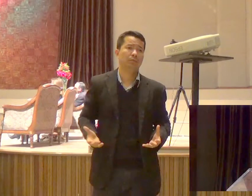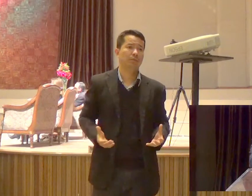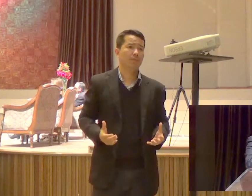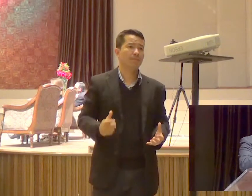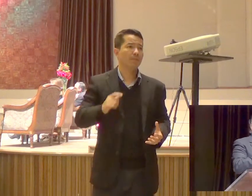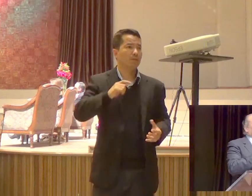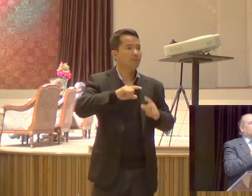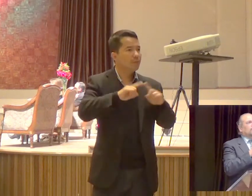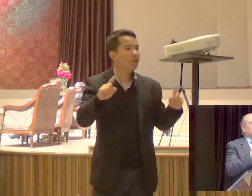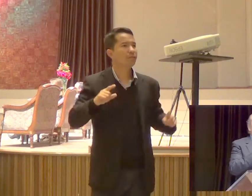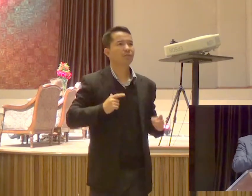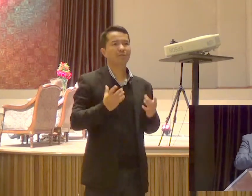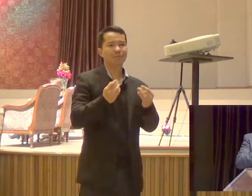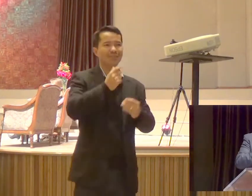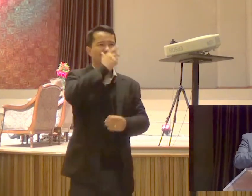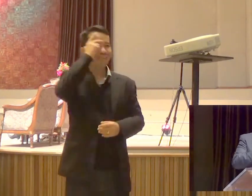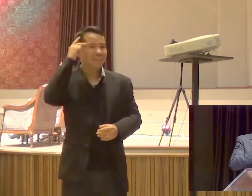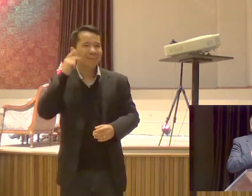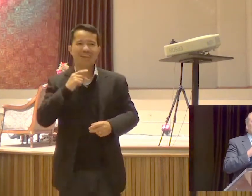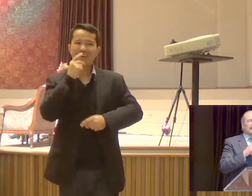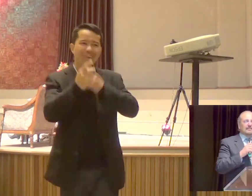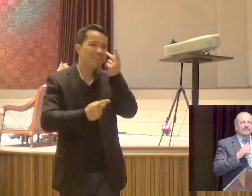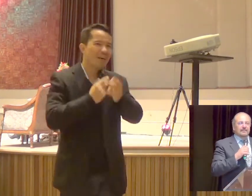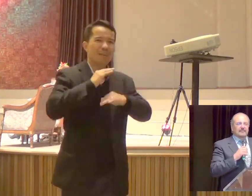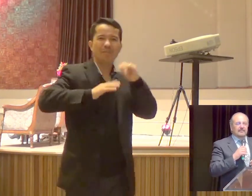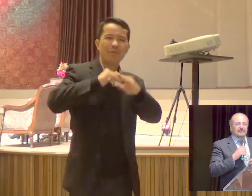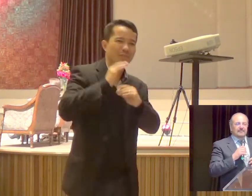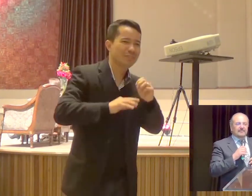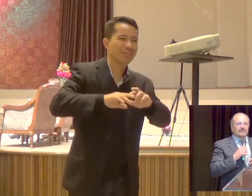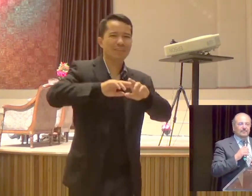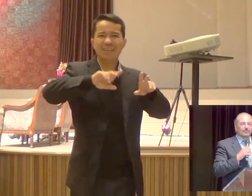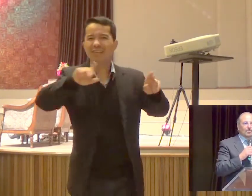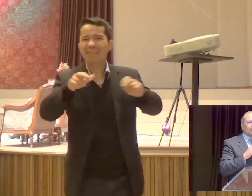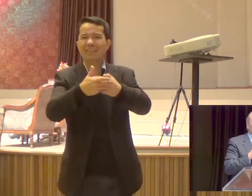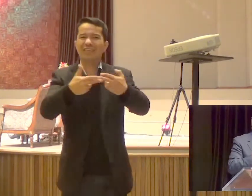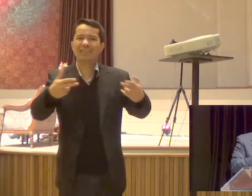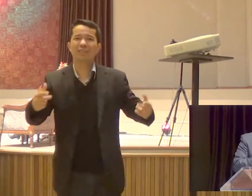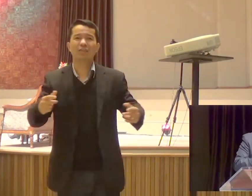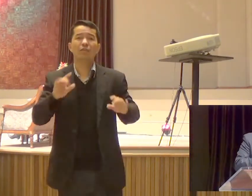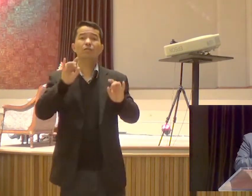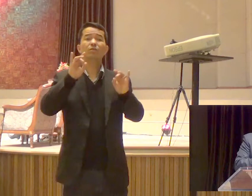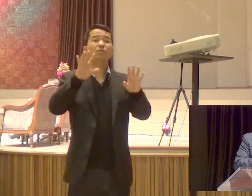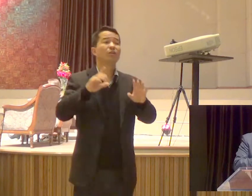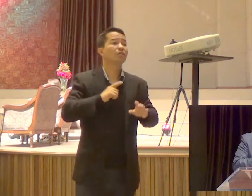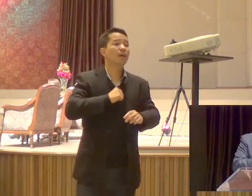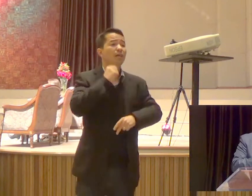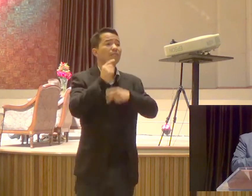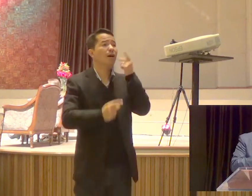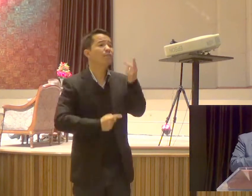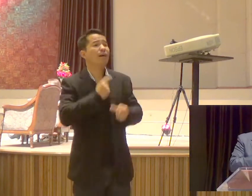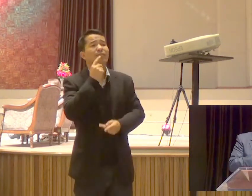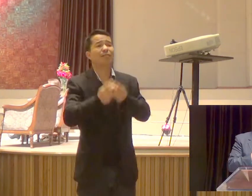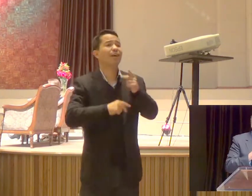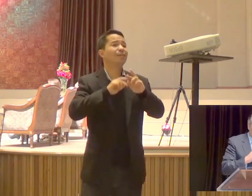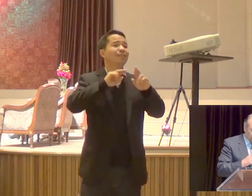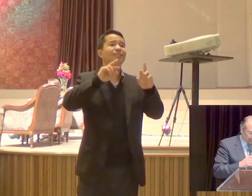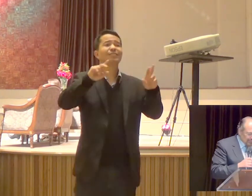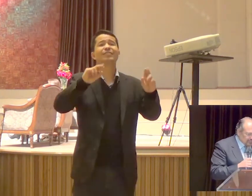Não fala Do que estudou Fala Do conteúdo Paulo disse Vocês